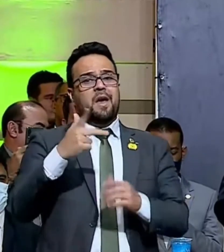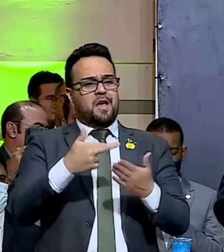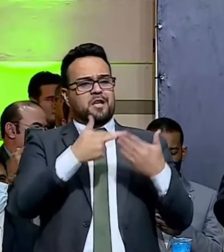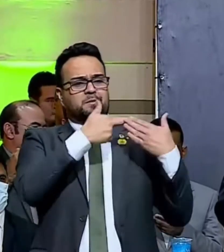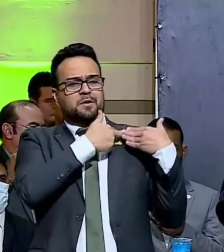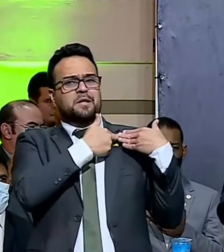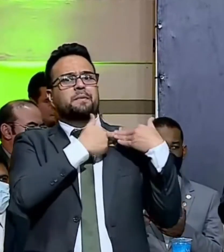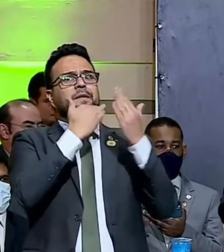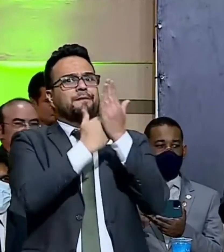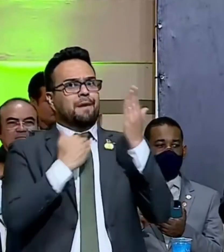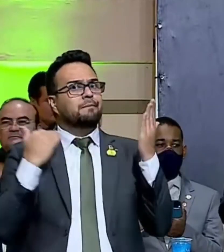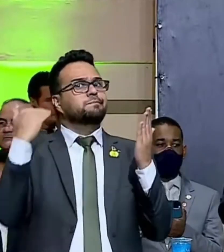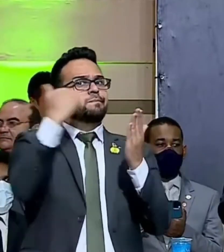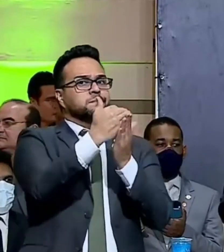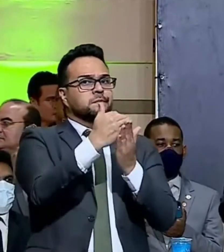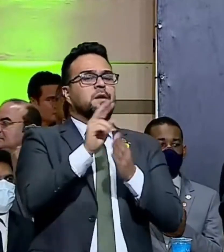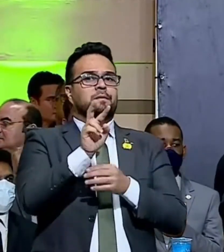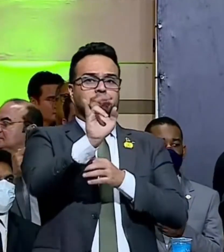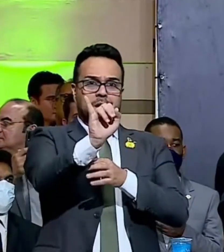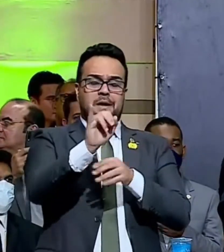majoradas.